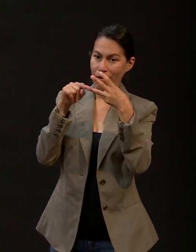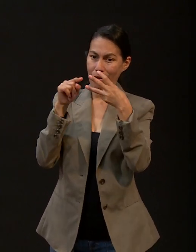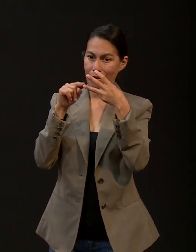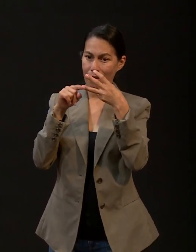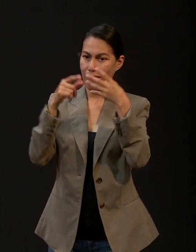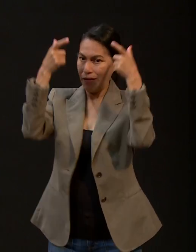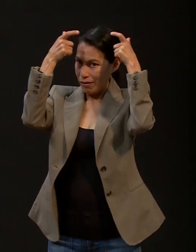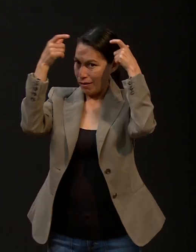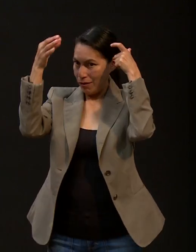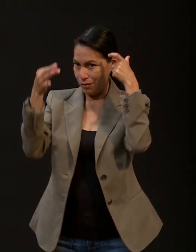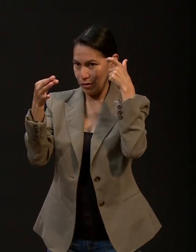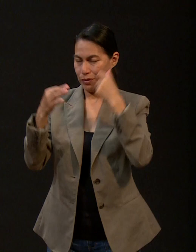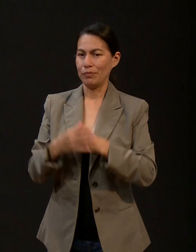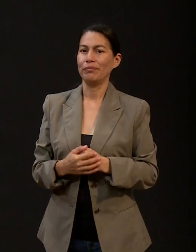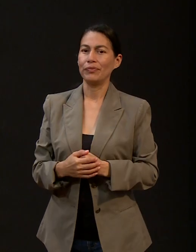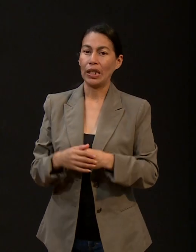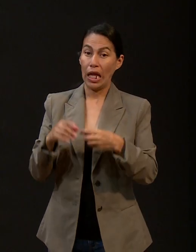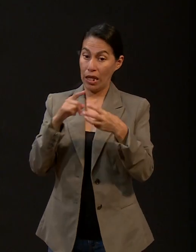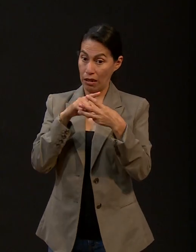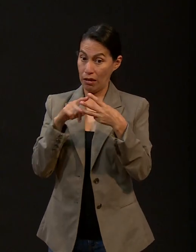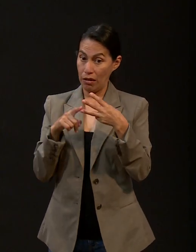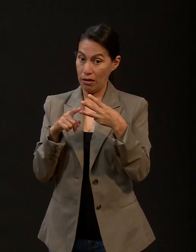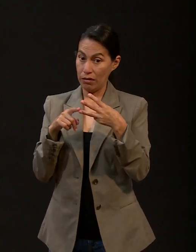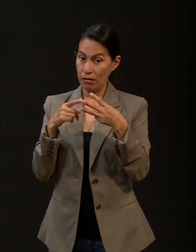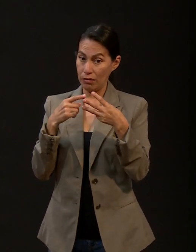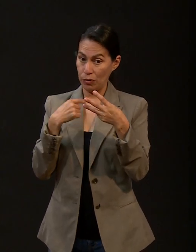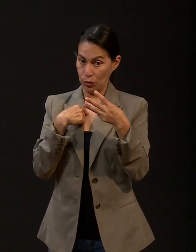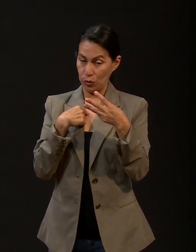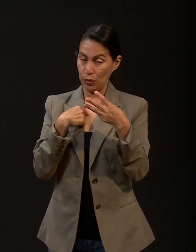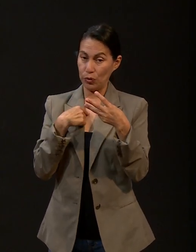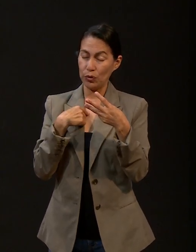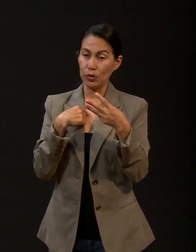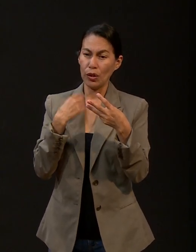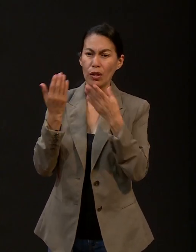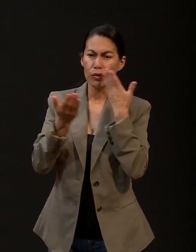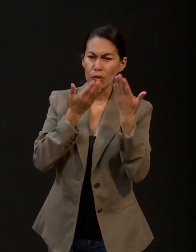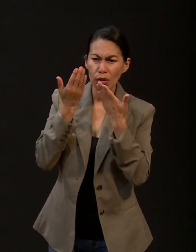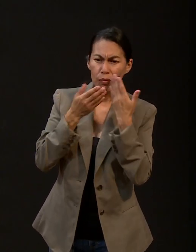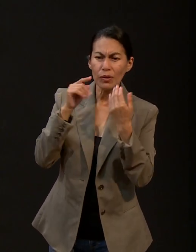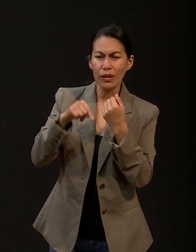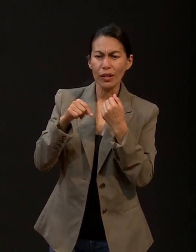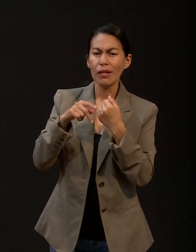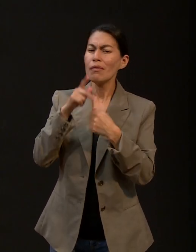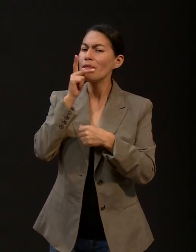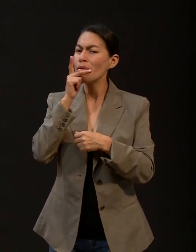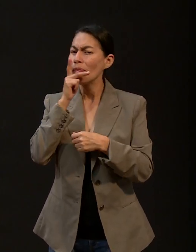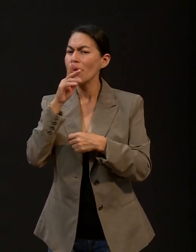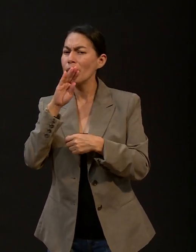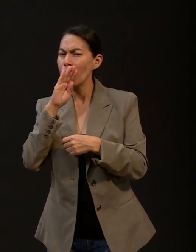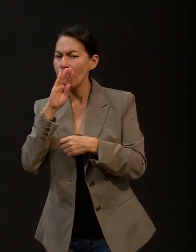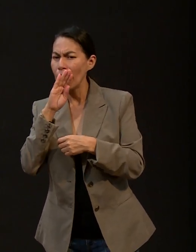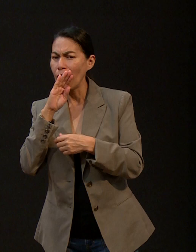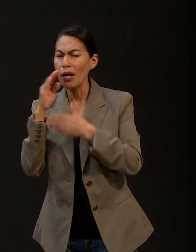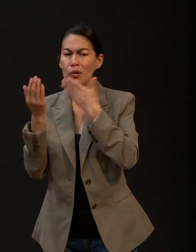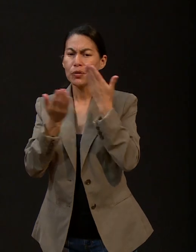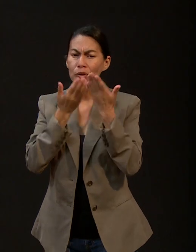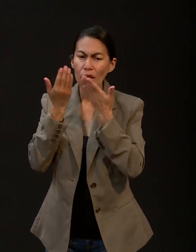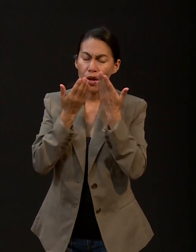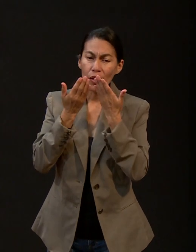tres estudiamos aquí en la universidad. Mis papás también estudiaron aquí, incluso desde Linda Vista. Así que, pues, podemos